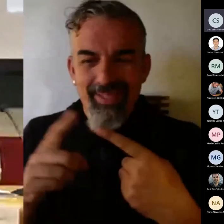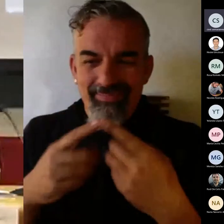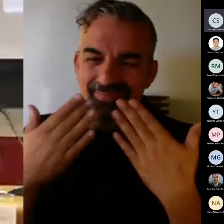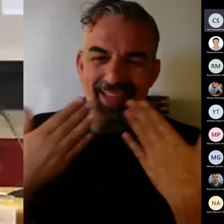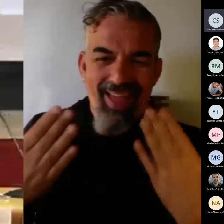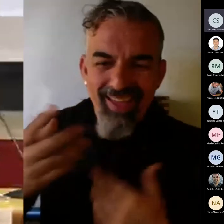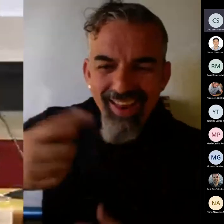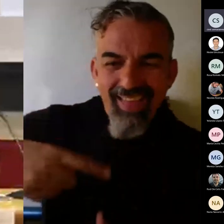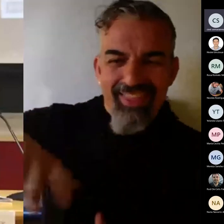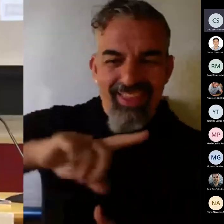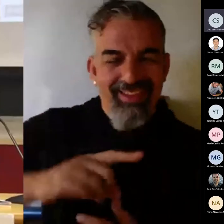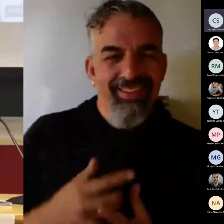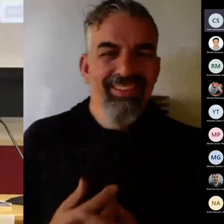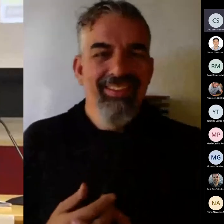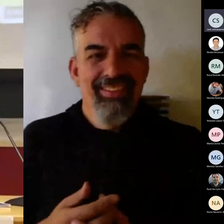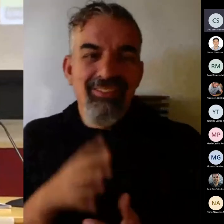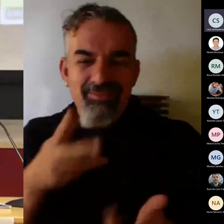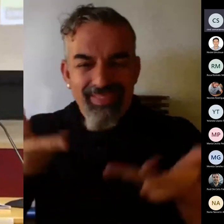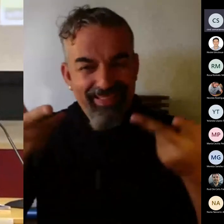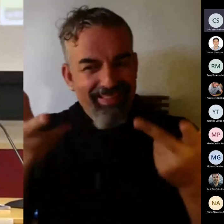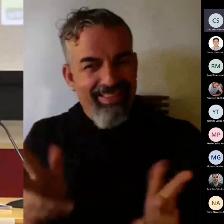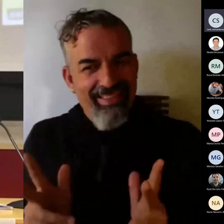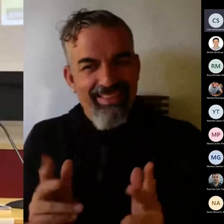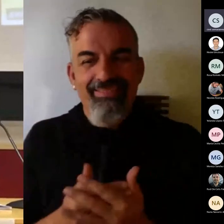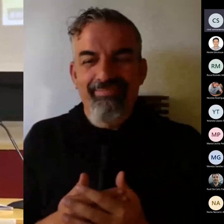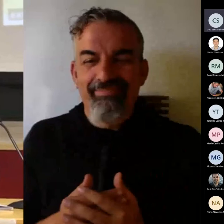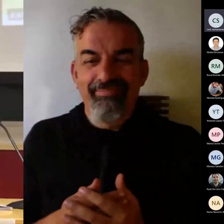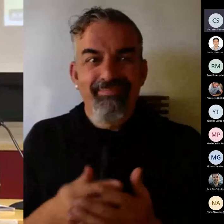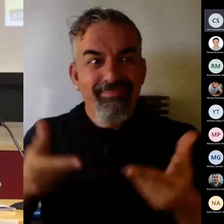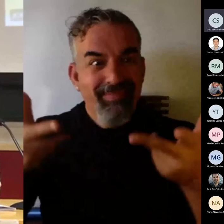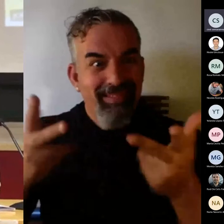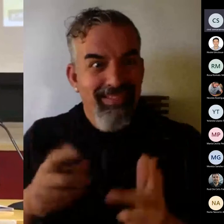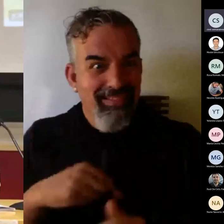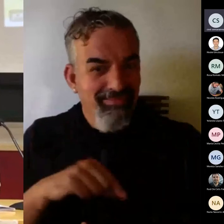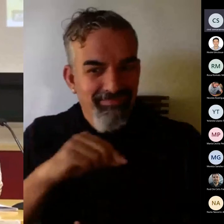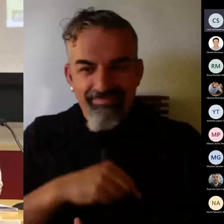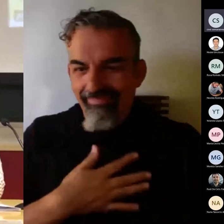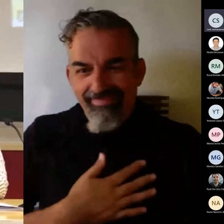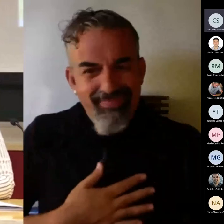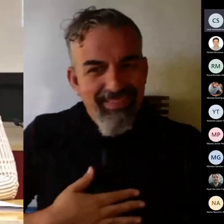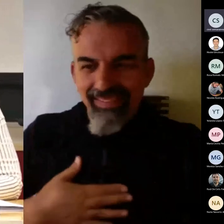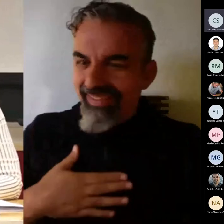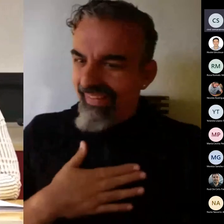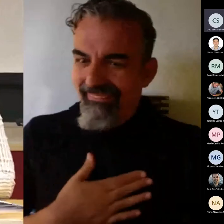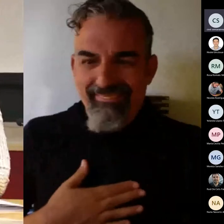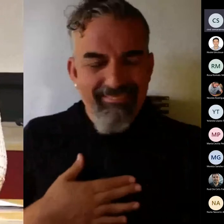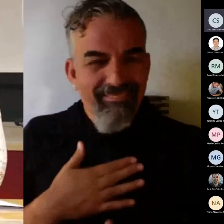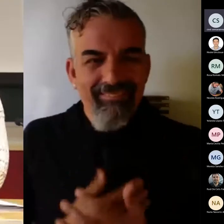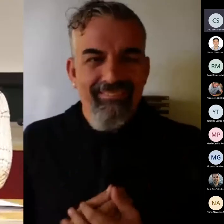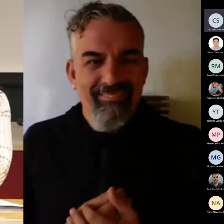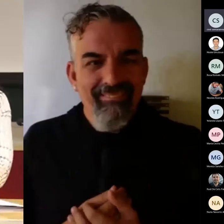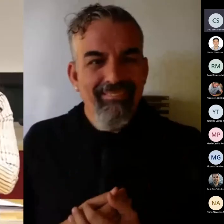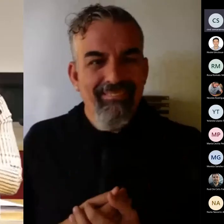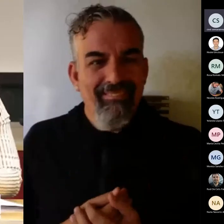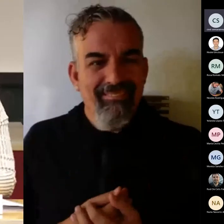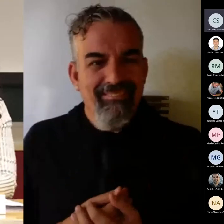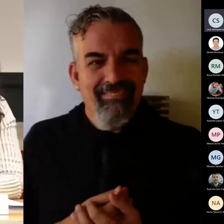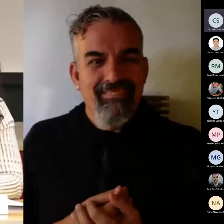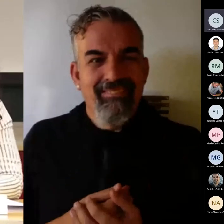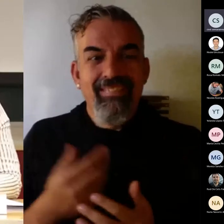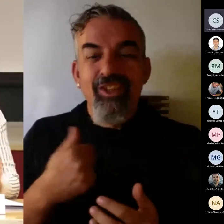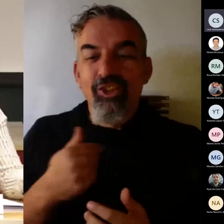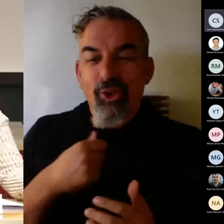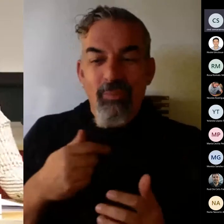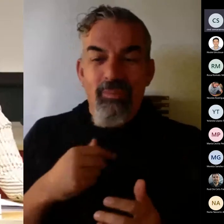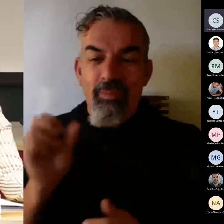agradecer para que se entran, porque me encanta hablar de evaluación, por pasillo, soy la pesadita de